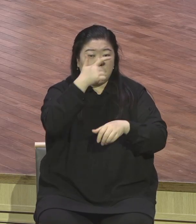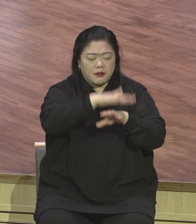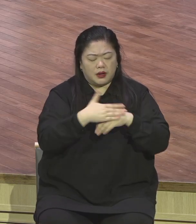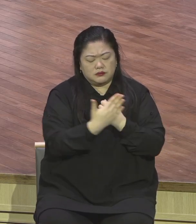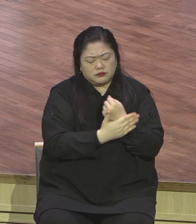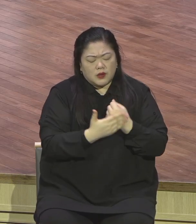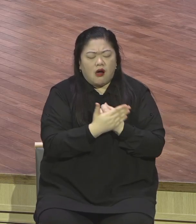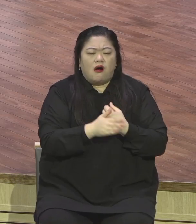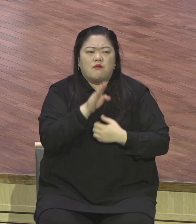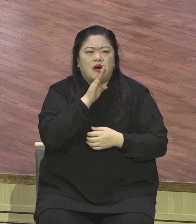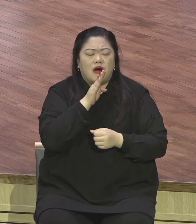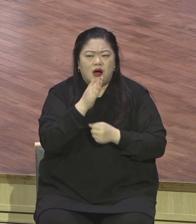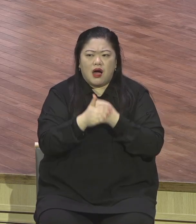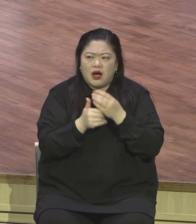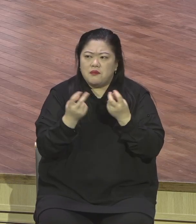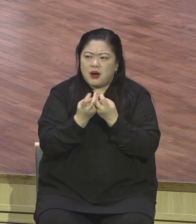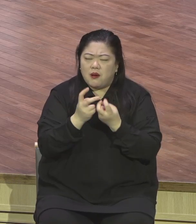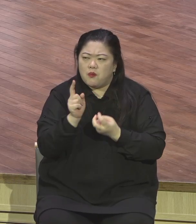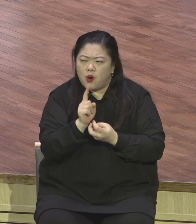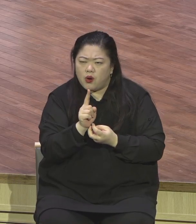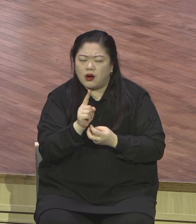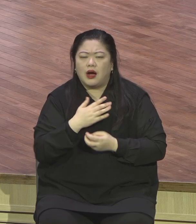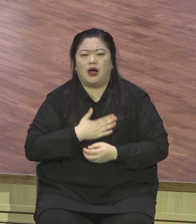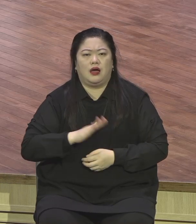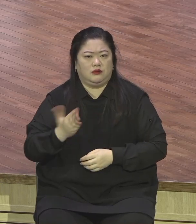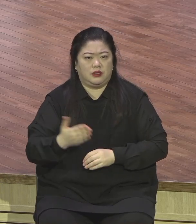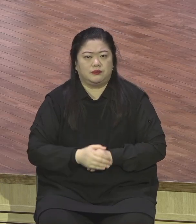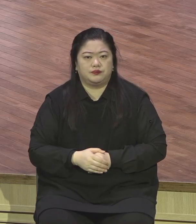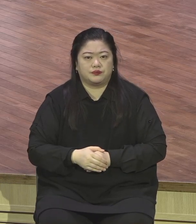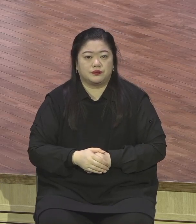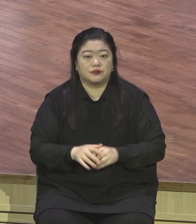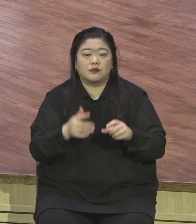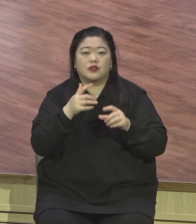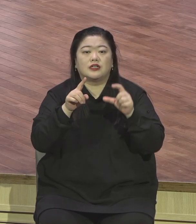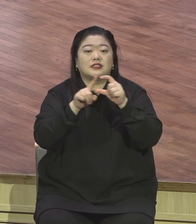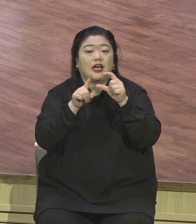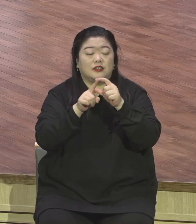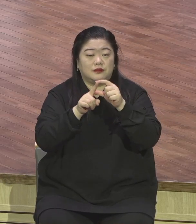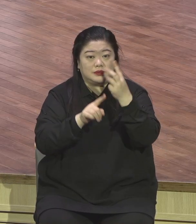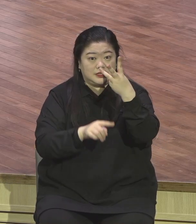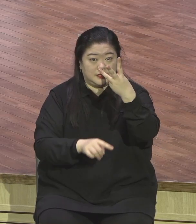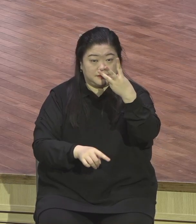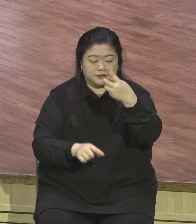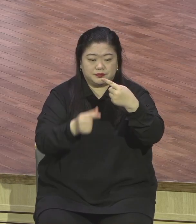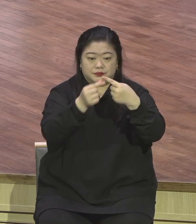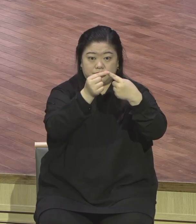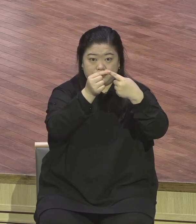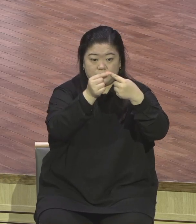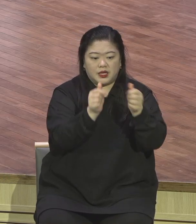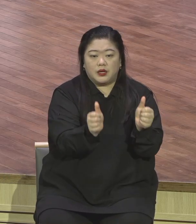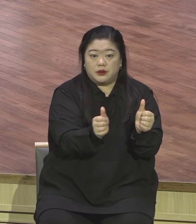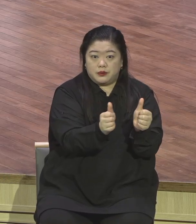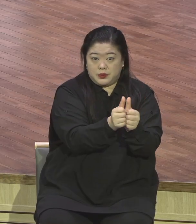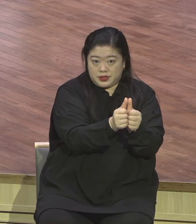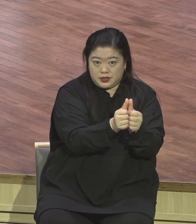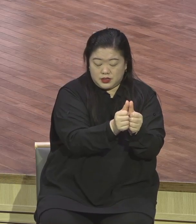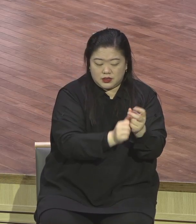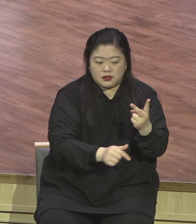통해서 뭐요? 세 가지죠. 위드 위드 이마누웰 원리스 이것이 가장 중요합니다. 위드